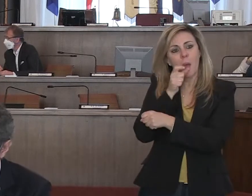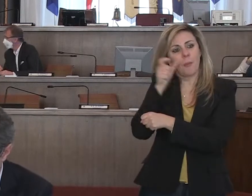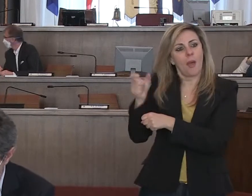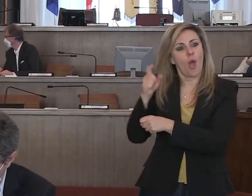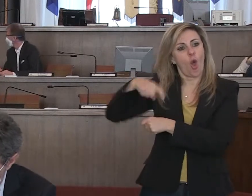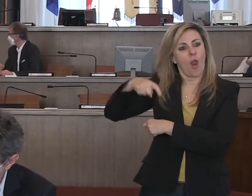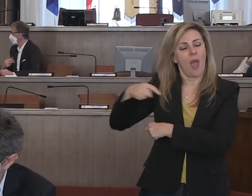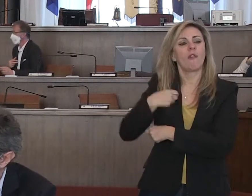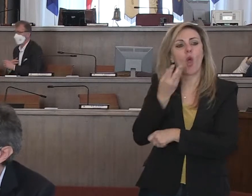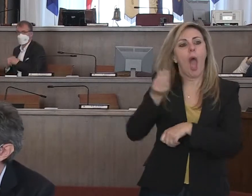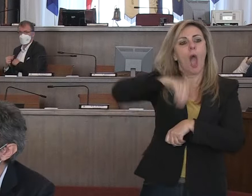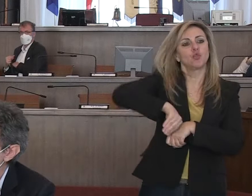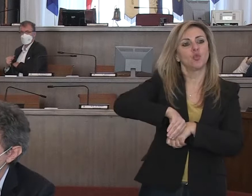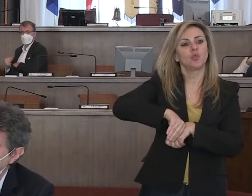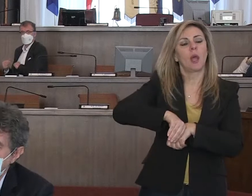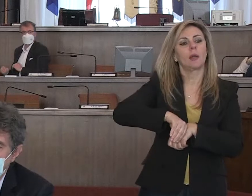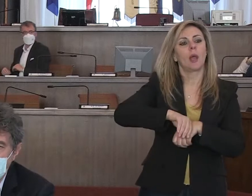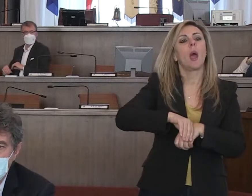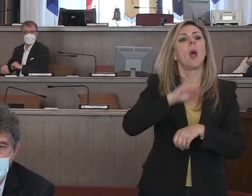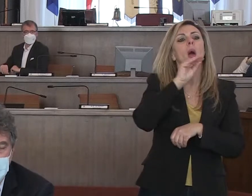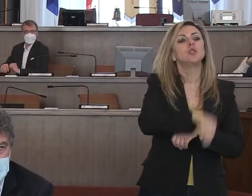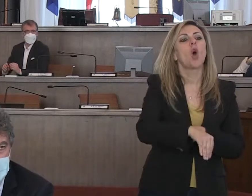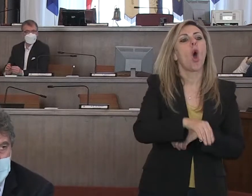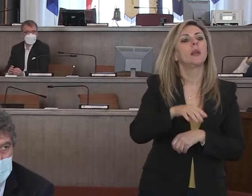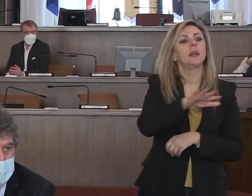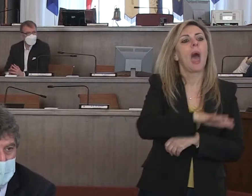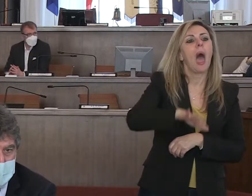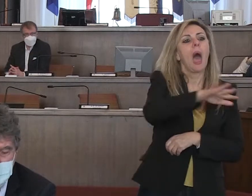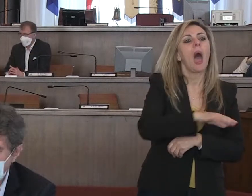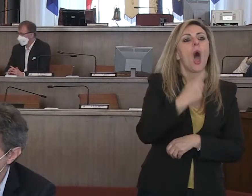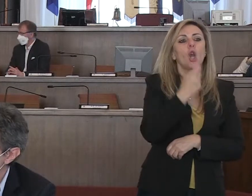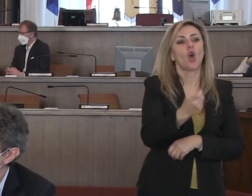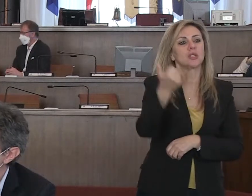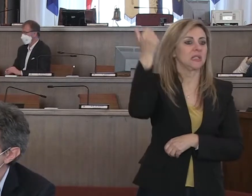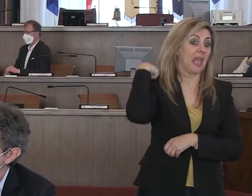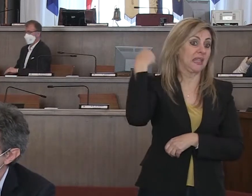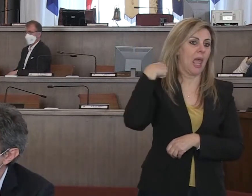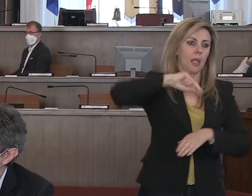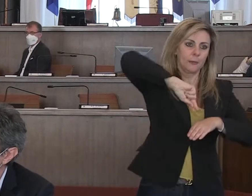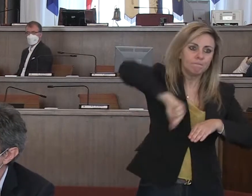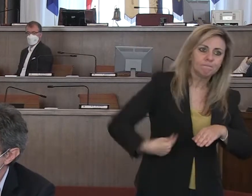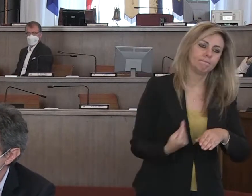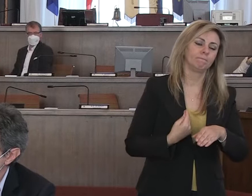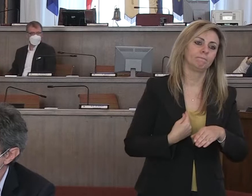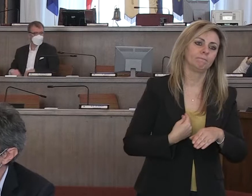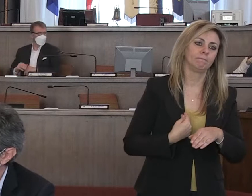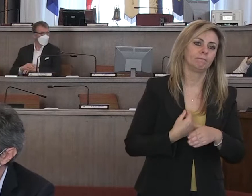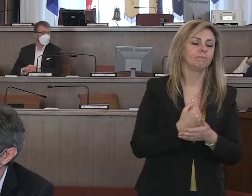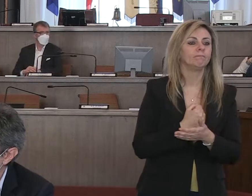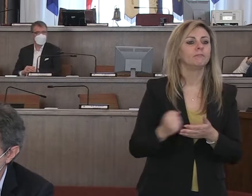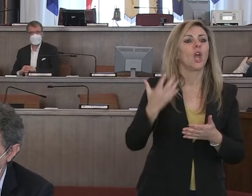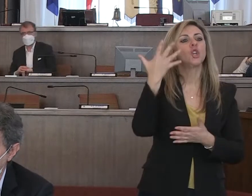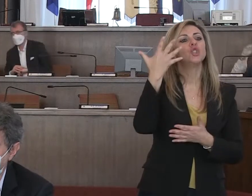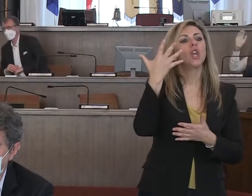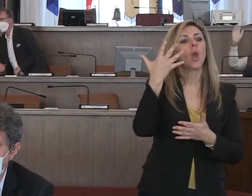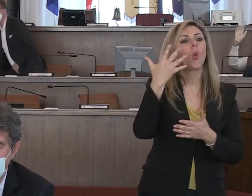considerazioni. Zona rossa, io ho ieri firmato l'ordinanza per i comuni, cinque comuni